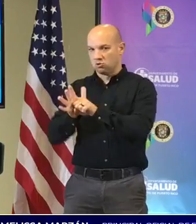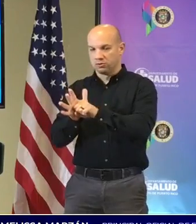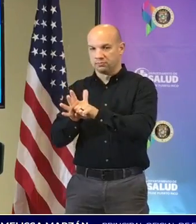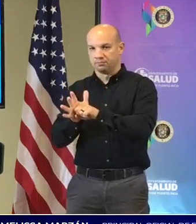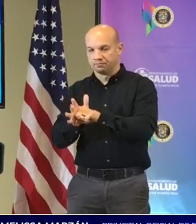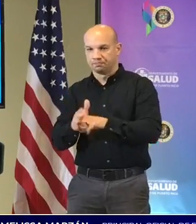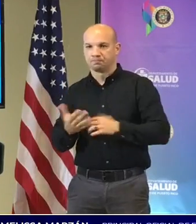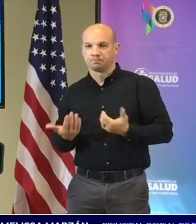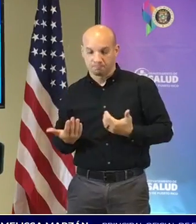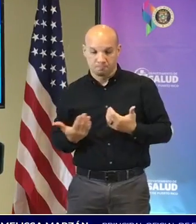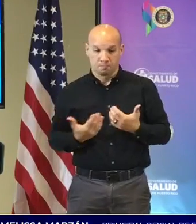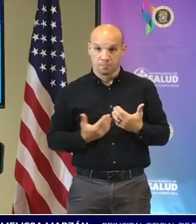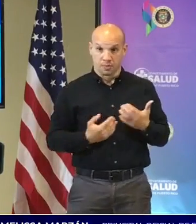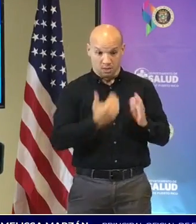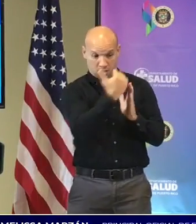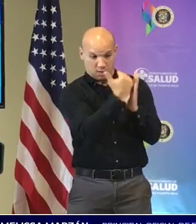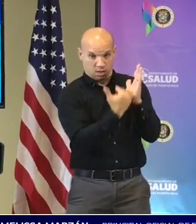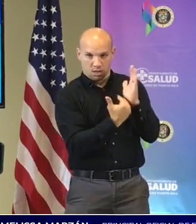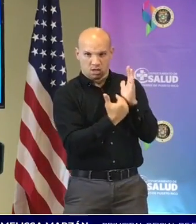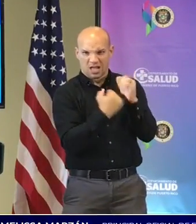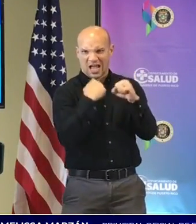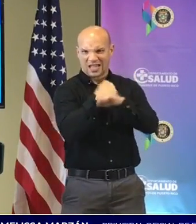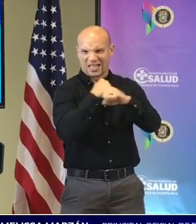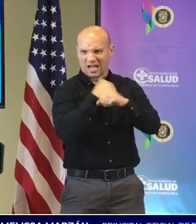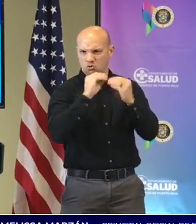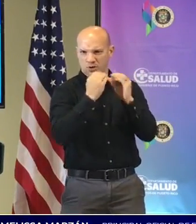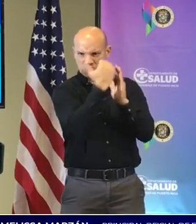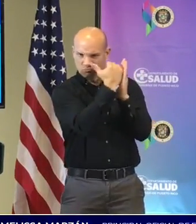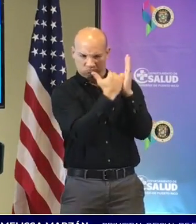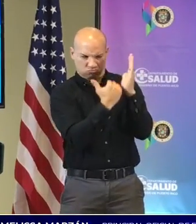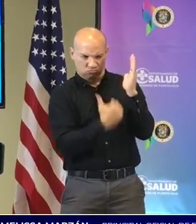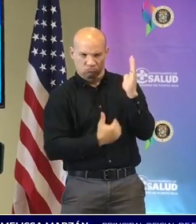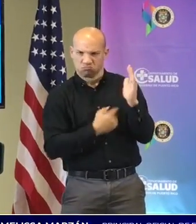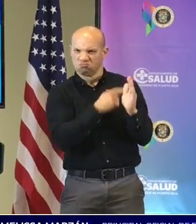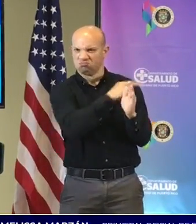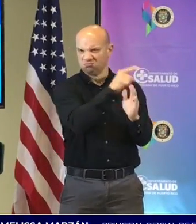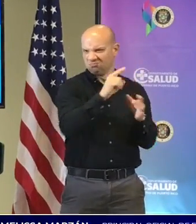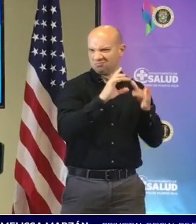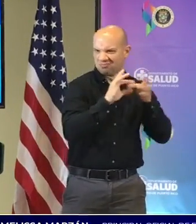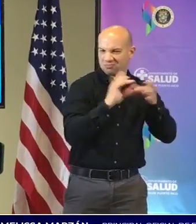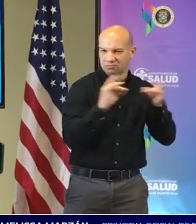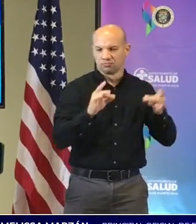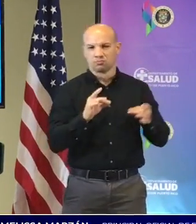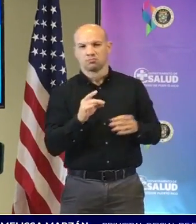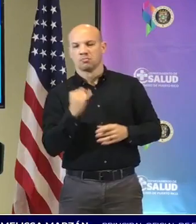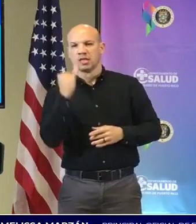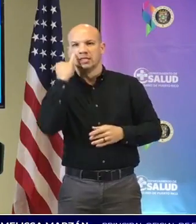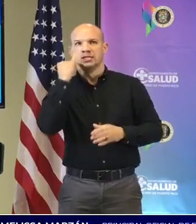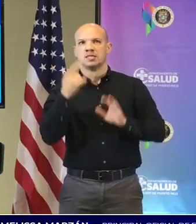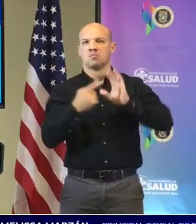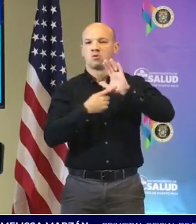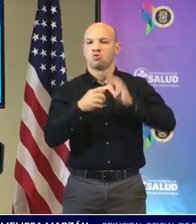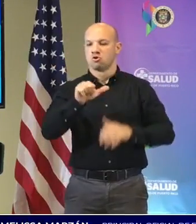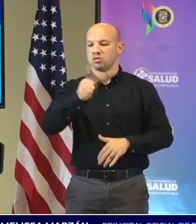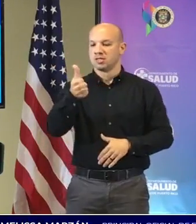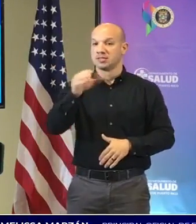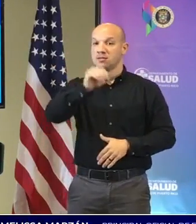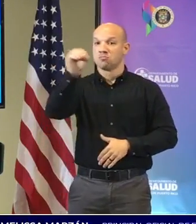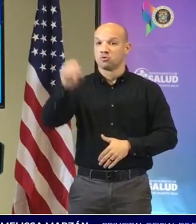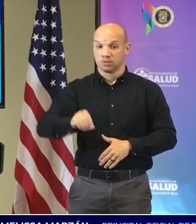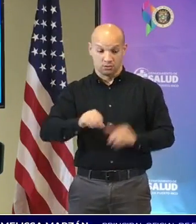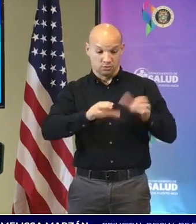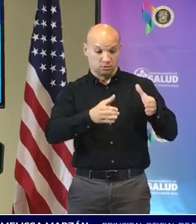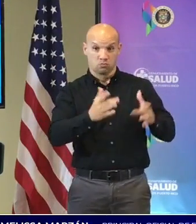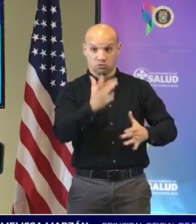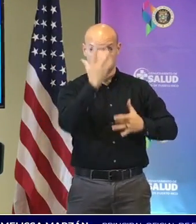estadística, como bien mencionaba aquí los compañeros, si un 10% de esa población